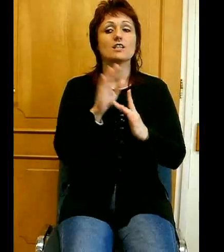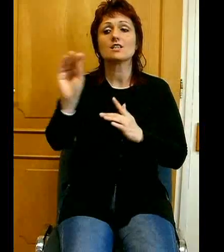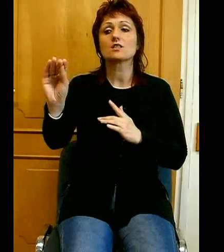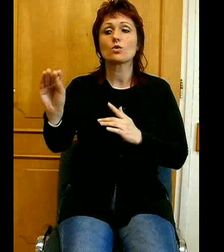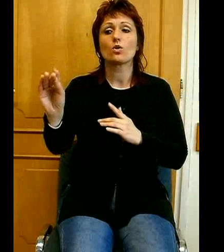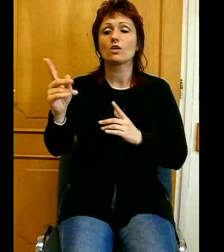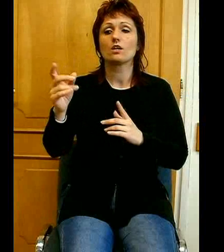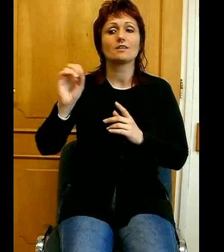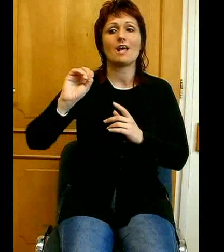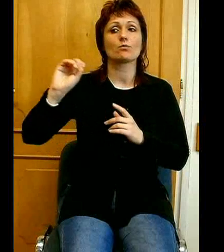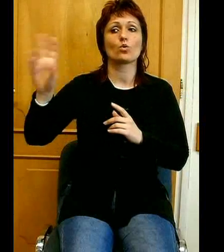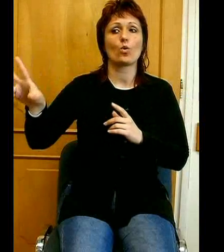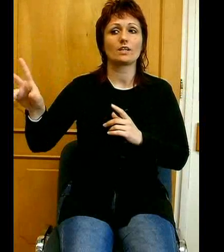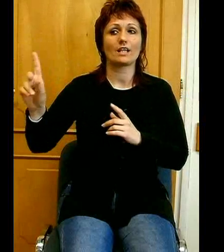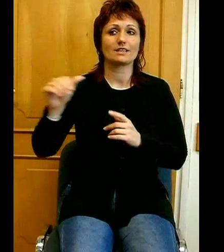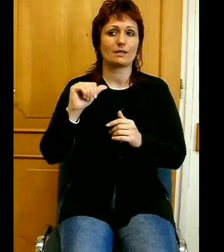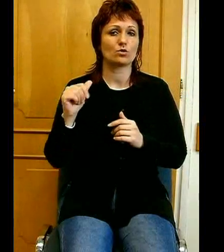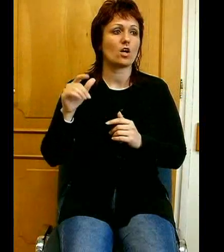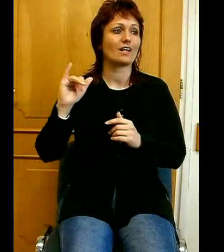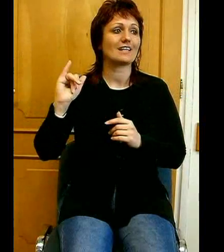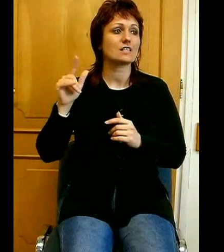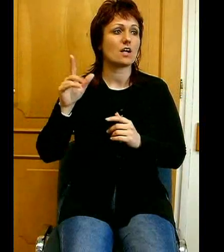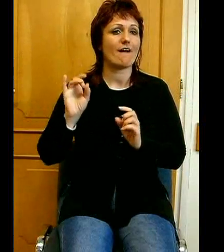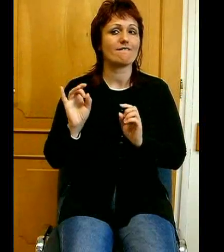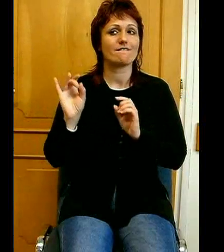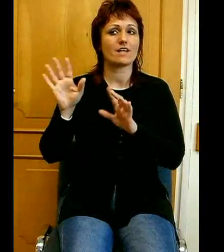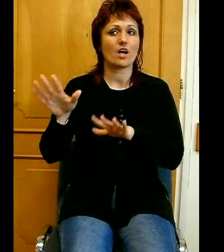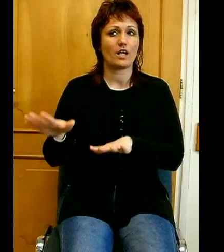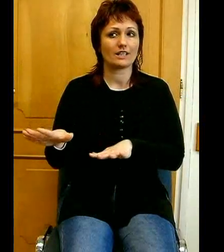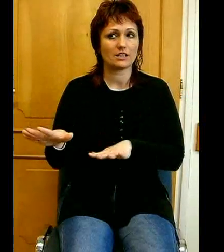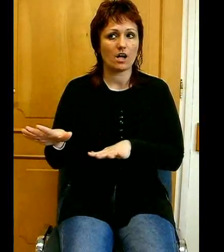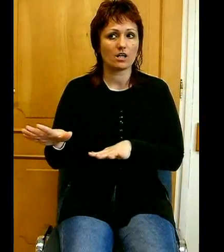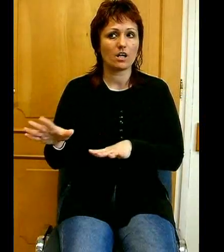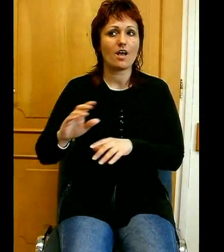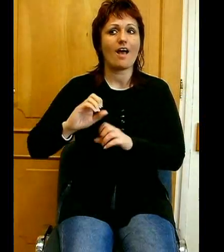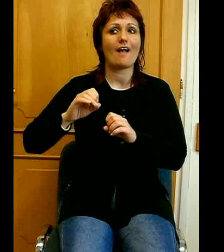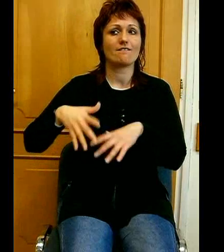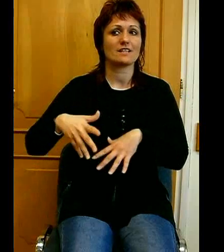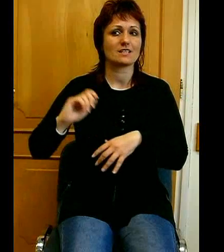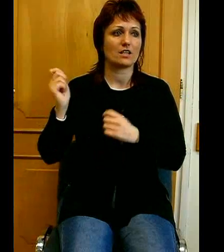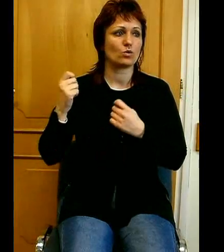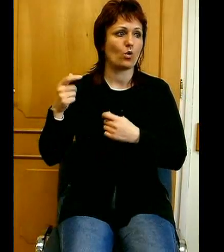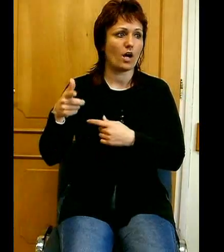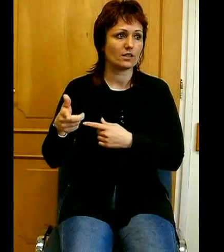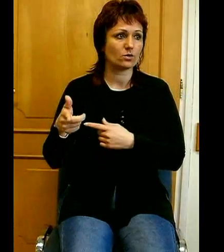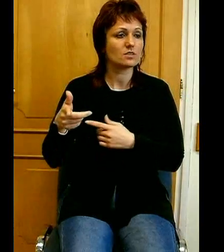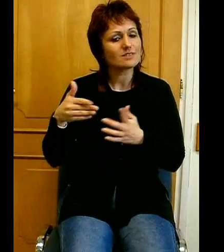küldettem csak Izrael fiainknak, Izrael népének elveszeti juhaihoz, de mégis megyújítja lányát.